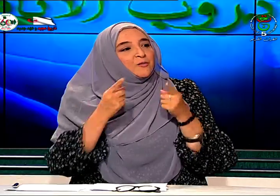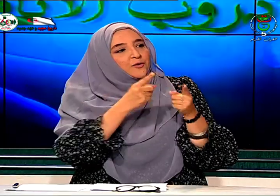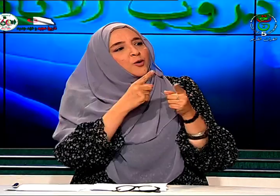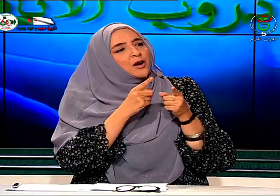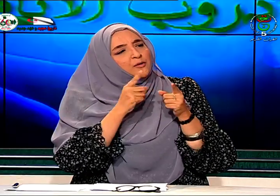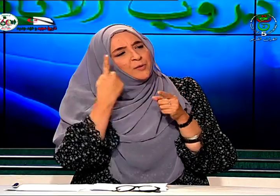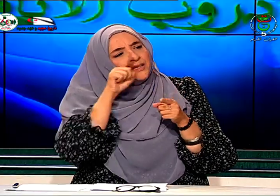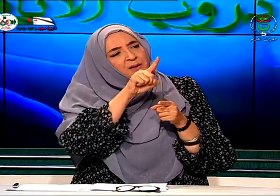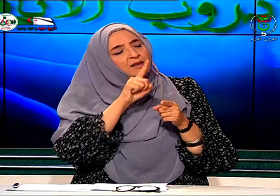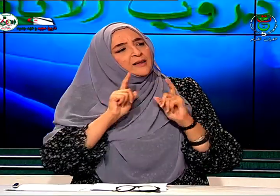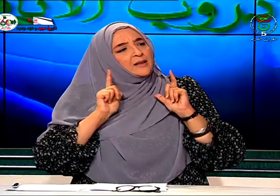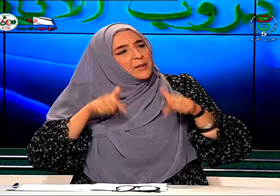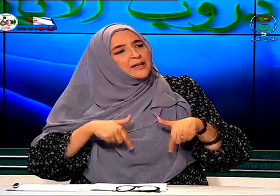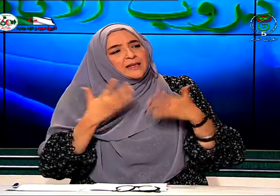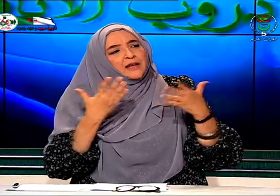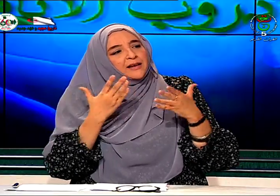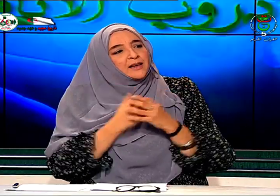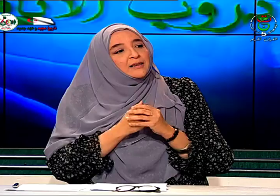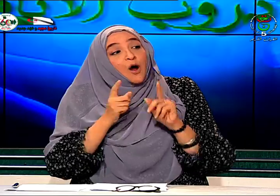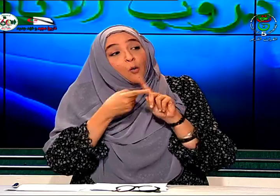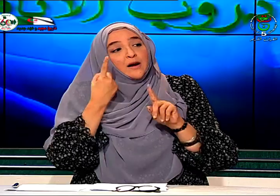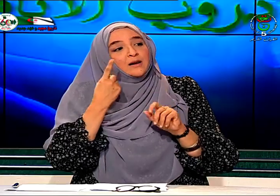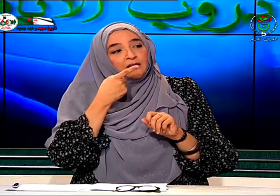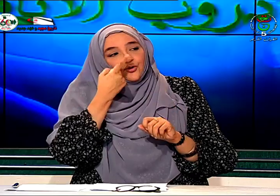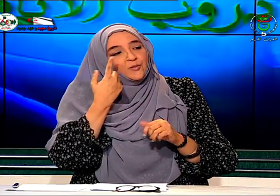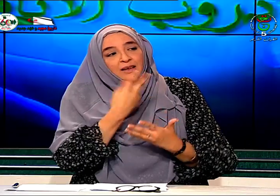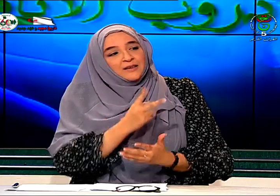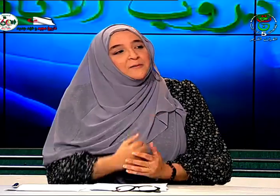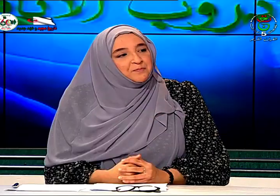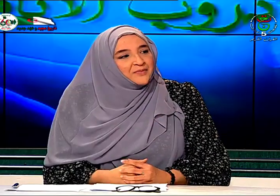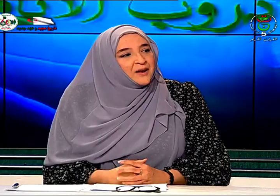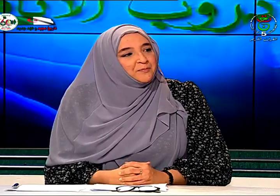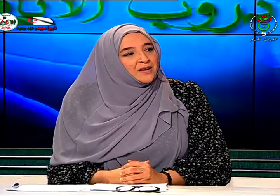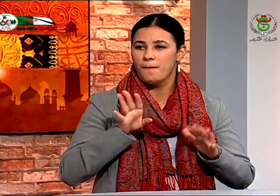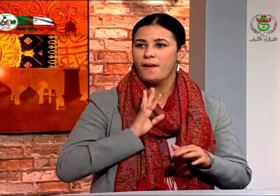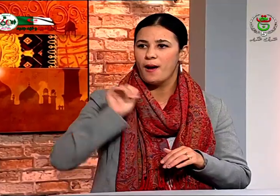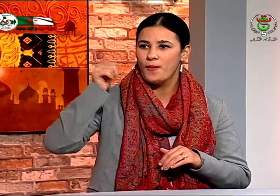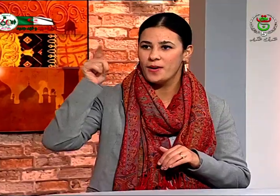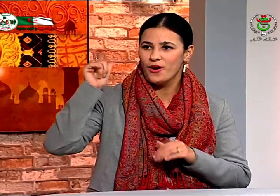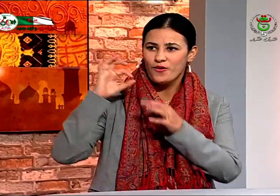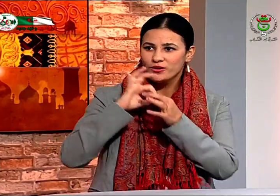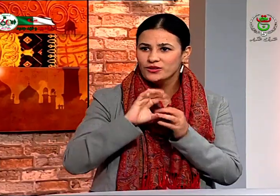وبنسبة لك المدرسة كيف كانت أول تجربة لك نعم يعني